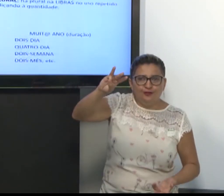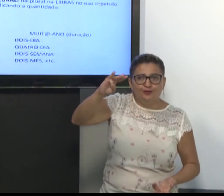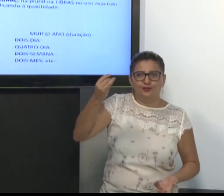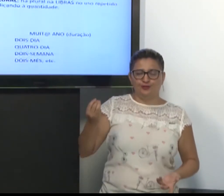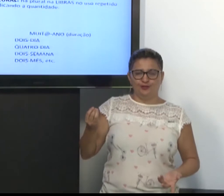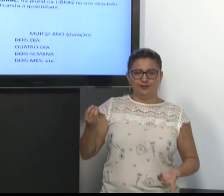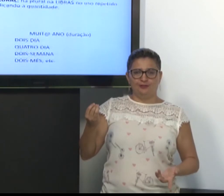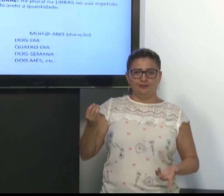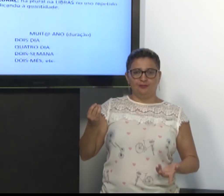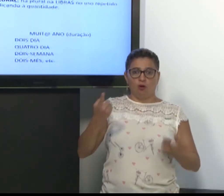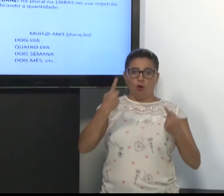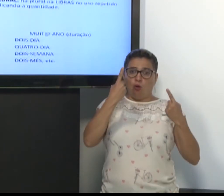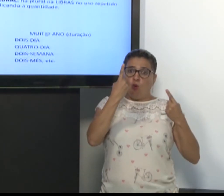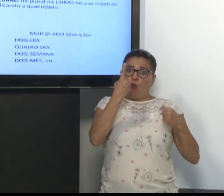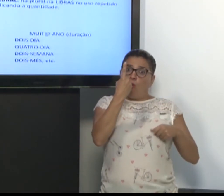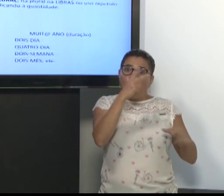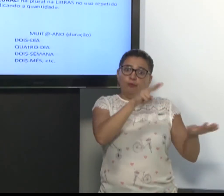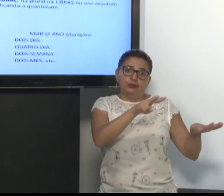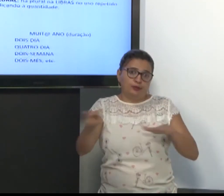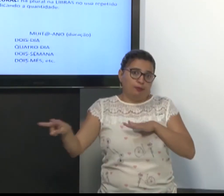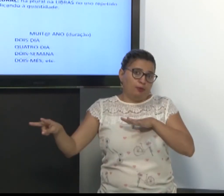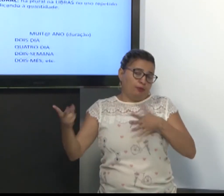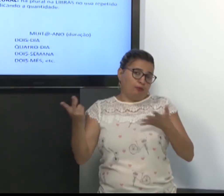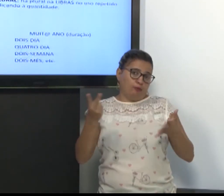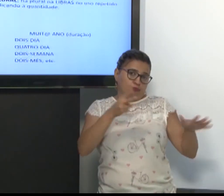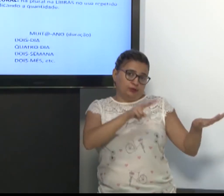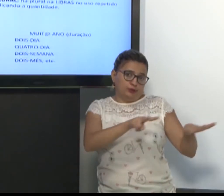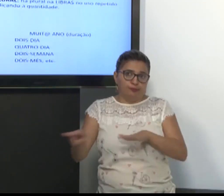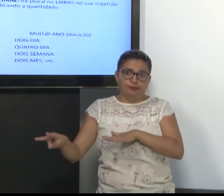o numeral. Uma semana, três semanas.